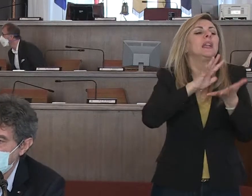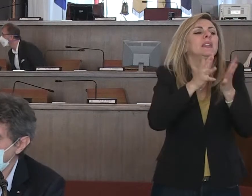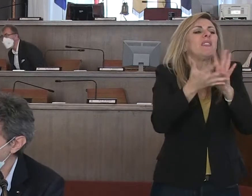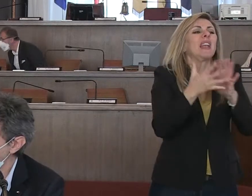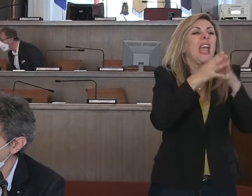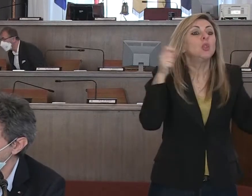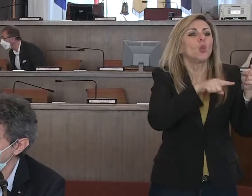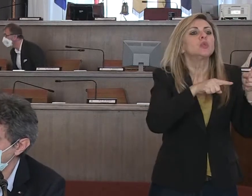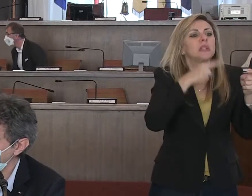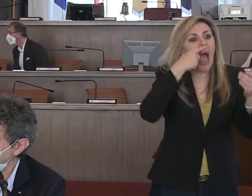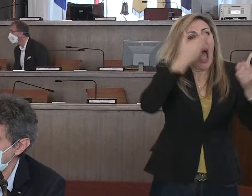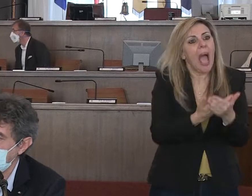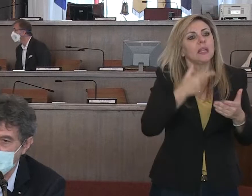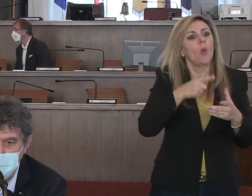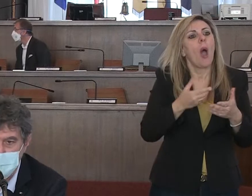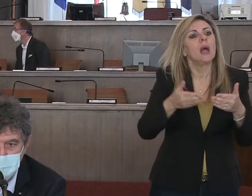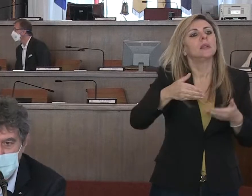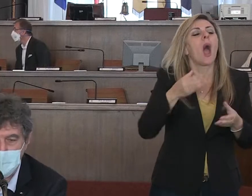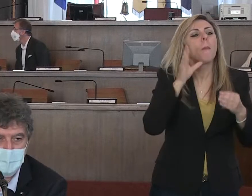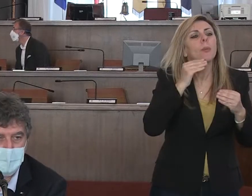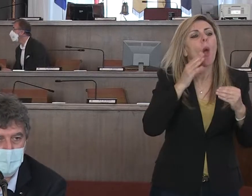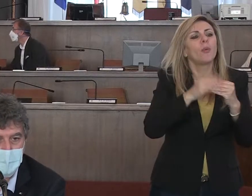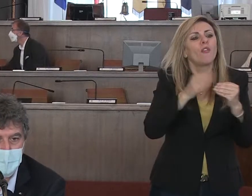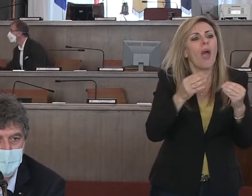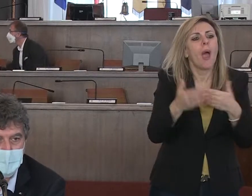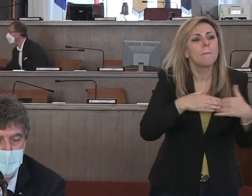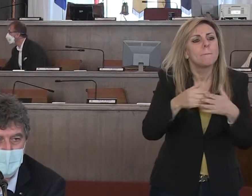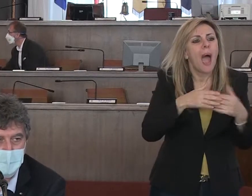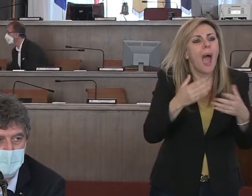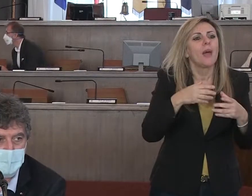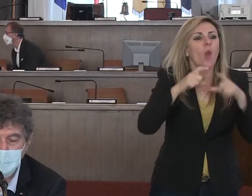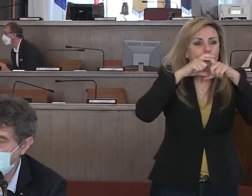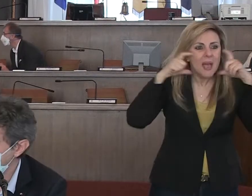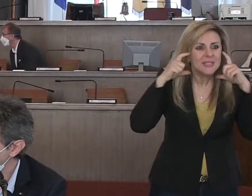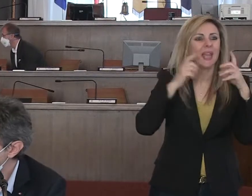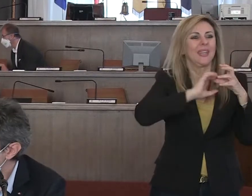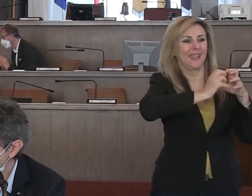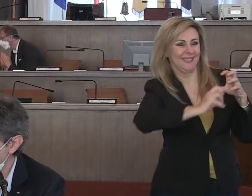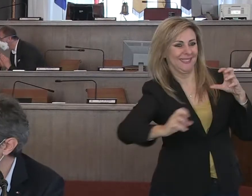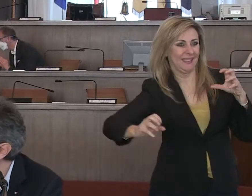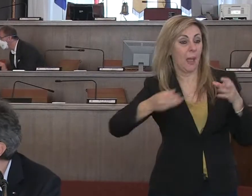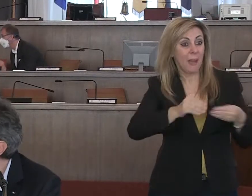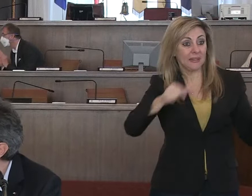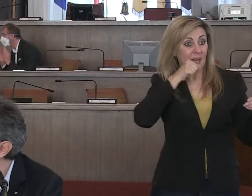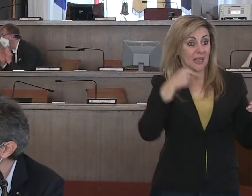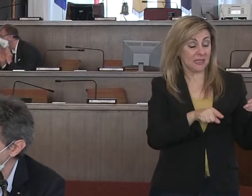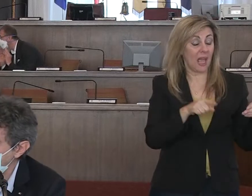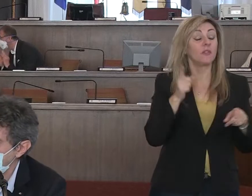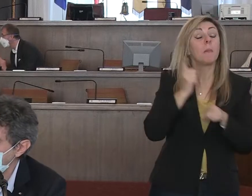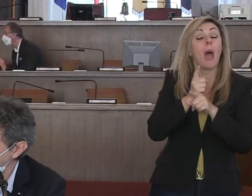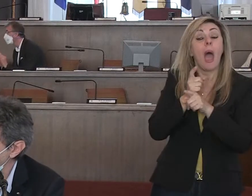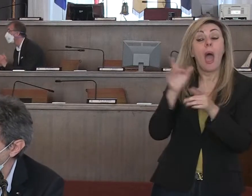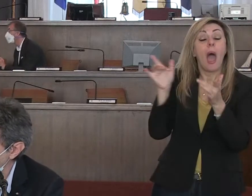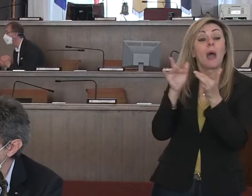naturalmente questa industria nel rapporto con il commissario Arcuri deve anche capire quali sono